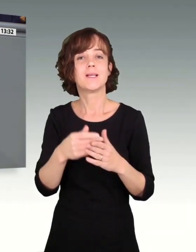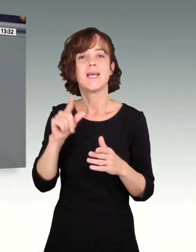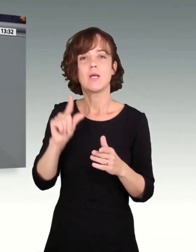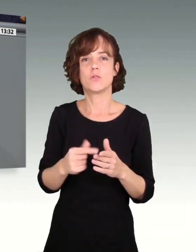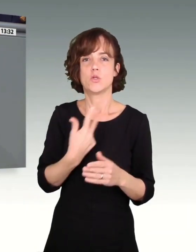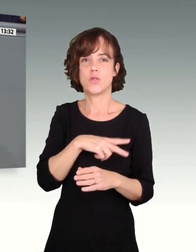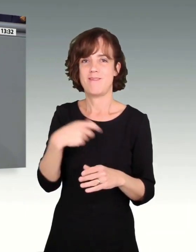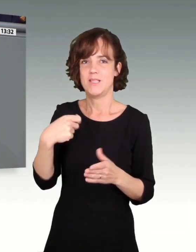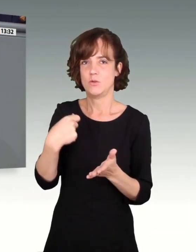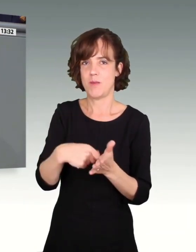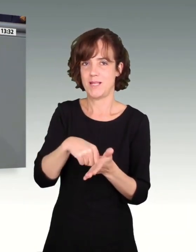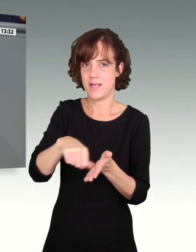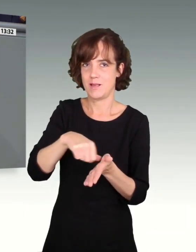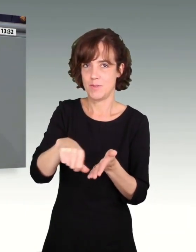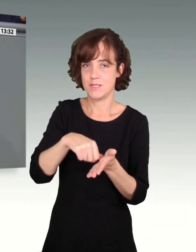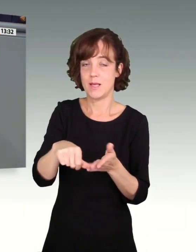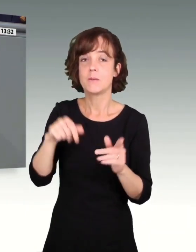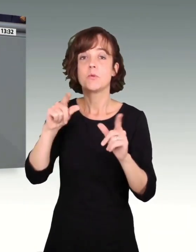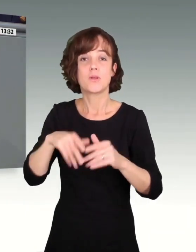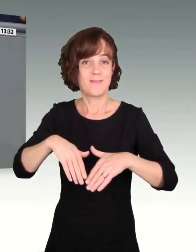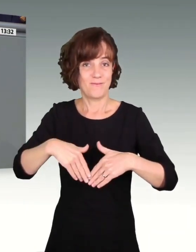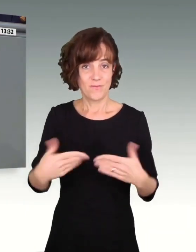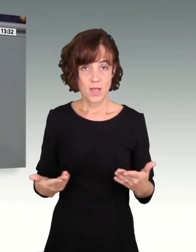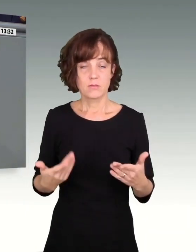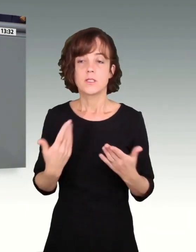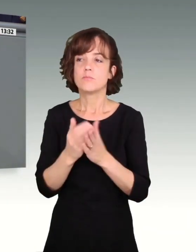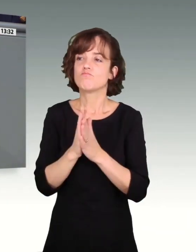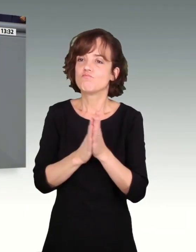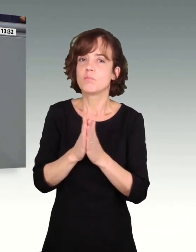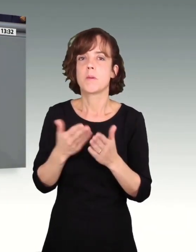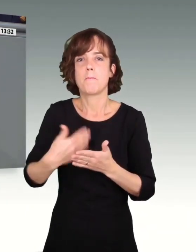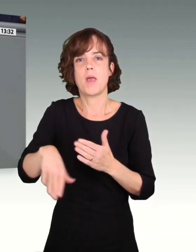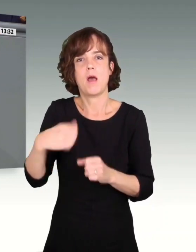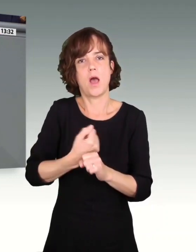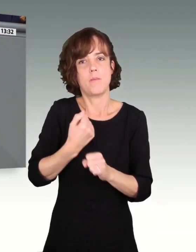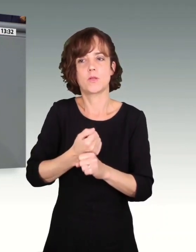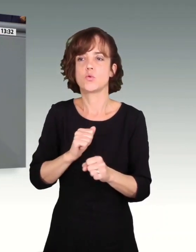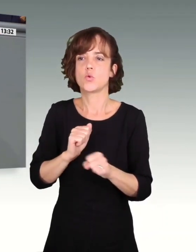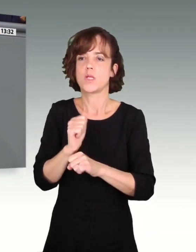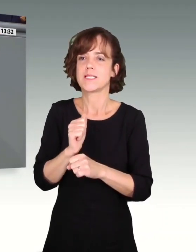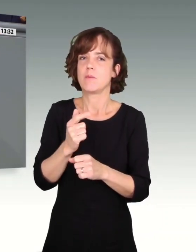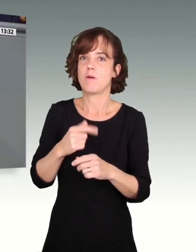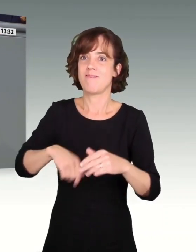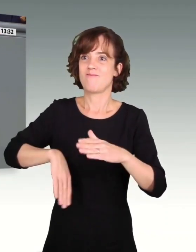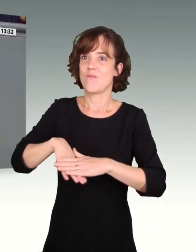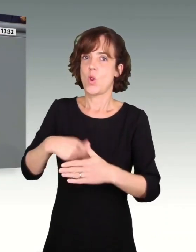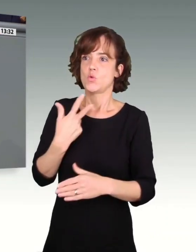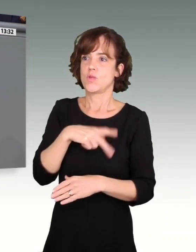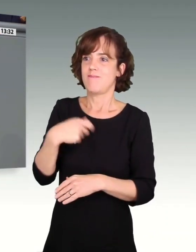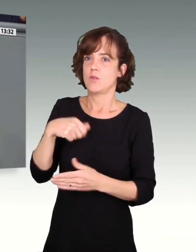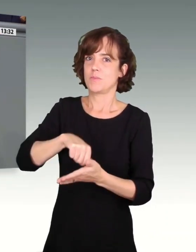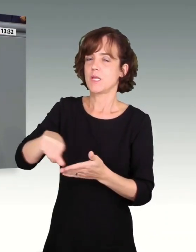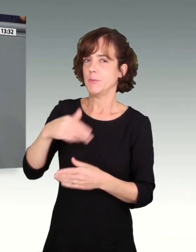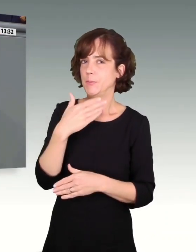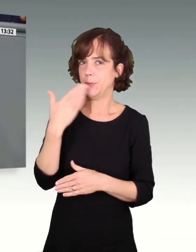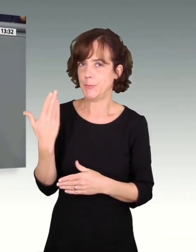Sozialversicherungsbeitrag. Das bedeutet, dass man eben Anreize hat, eben auch mehr zu arbeiten und trotzdem noch nicht volle Sozialversicherungen zahlt, dass